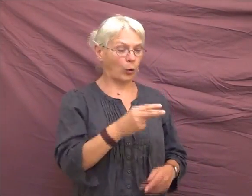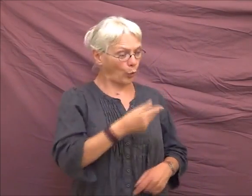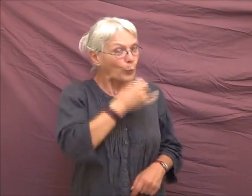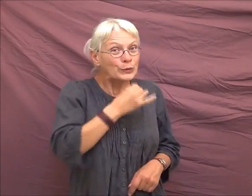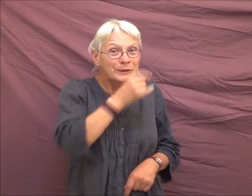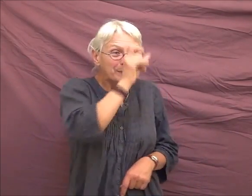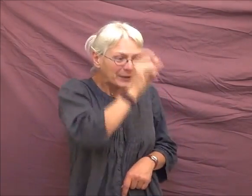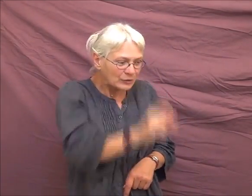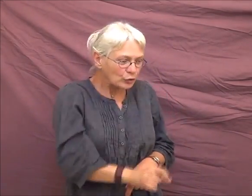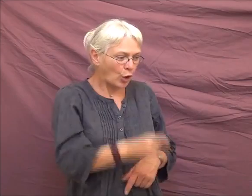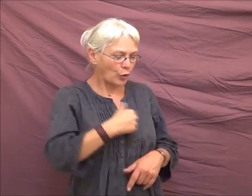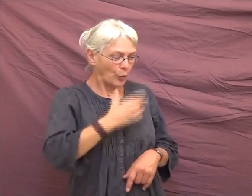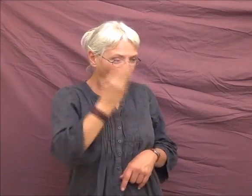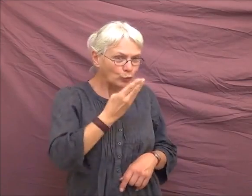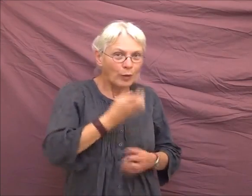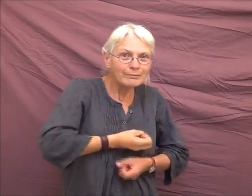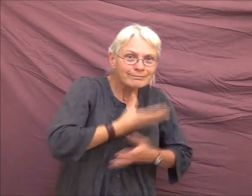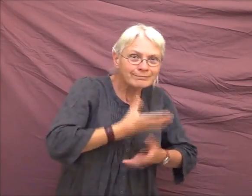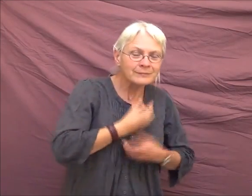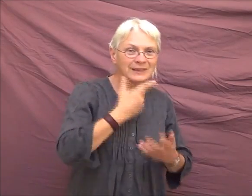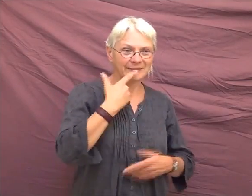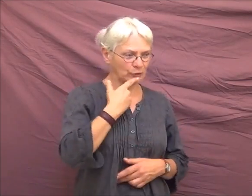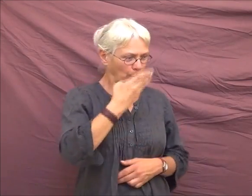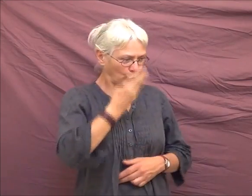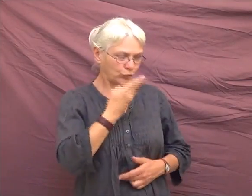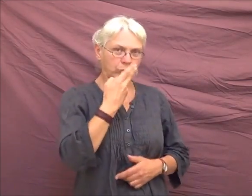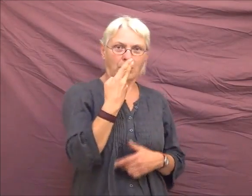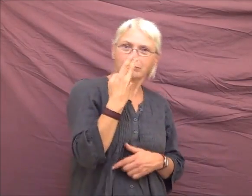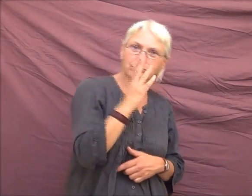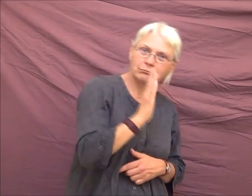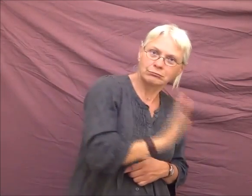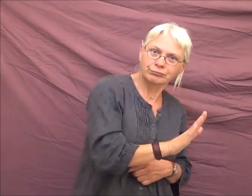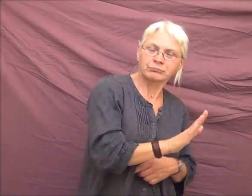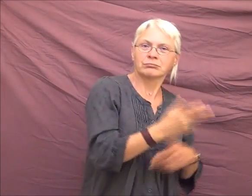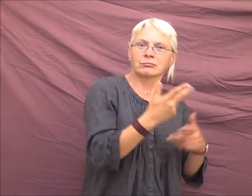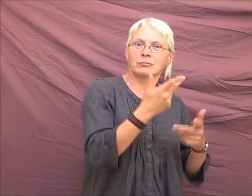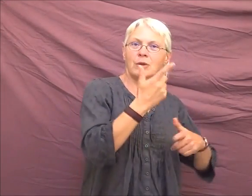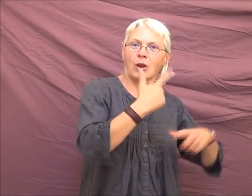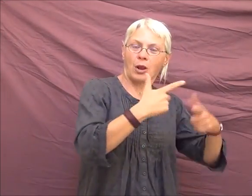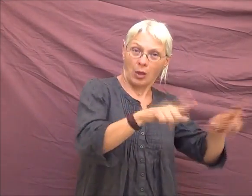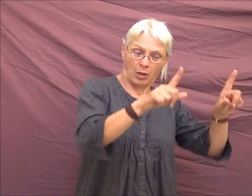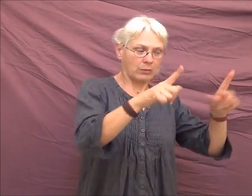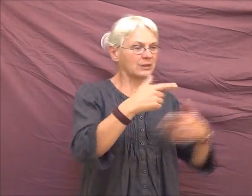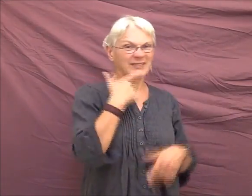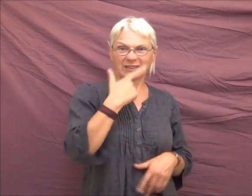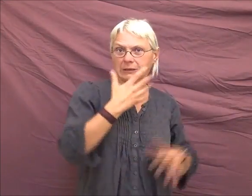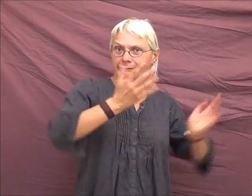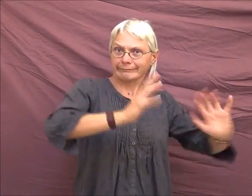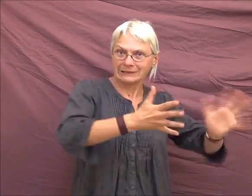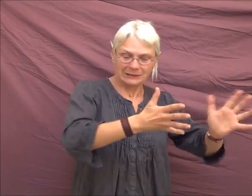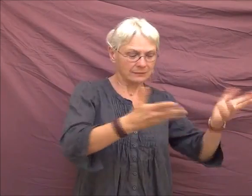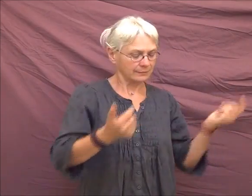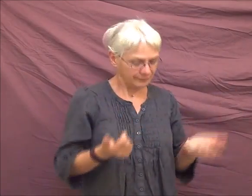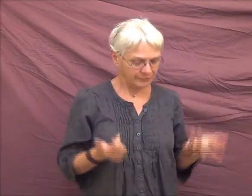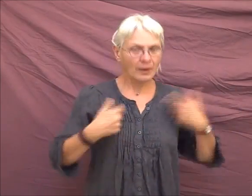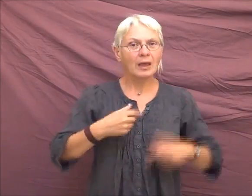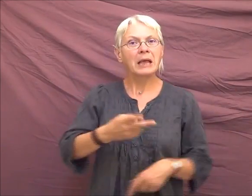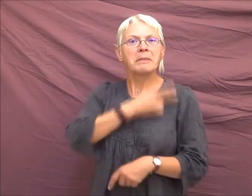personne. Une petite personne qui a besoin de s'exprimer, donc qui a besoin d'une langue. Donc, la langue des signes. Les médecins, c'est vrai,